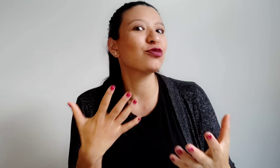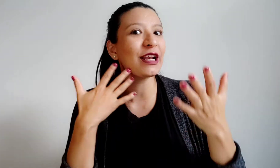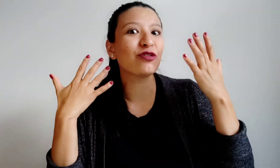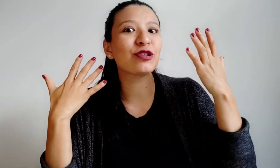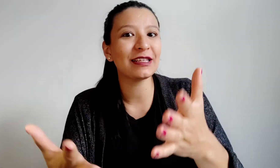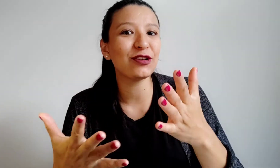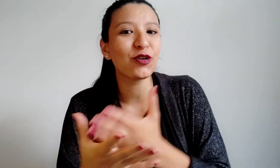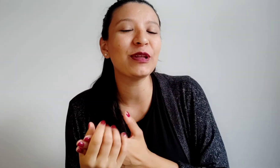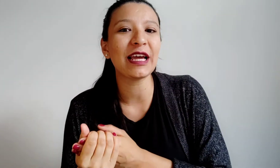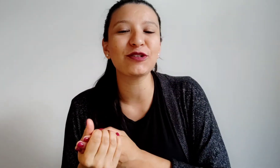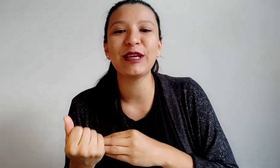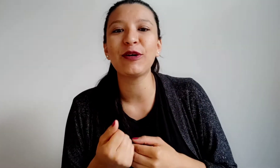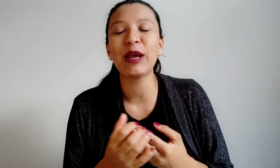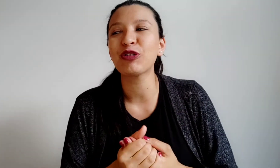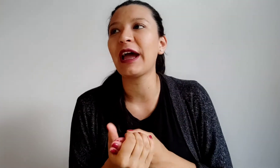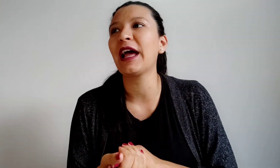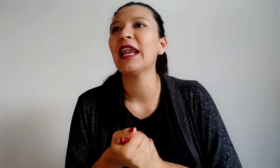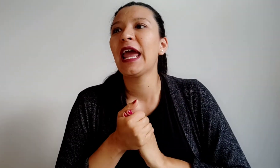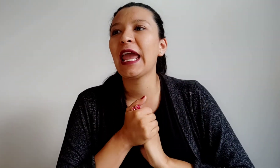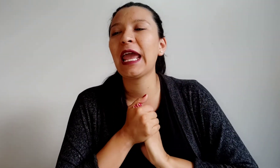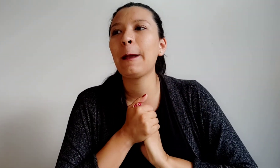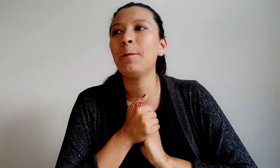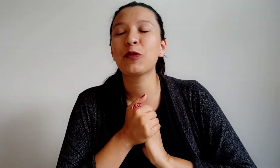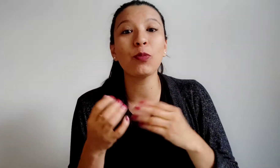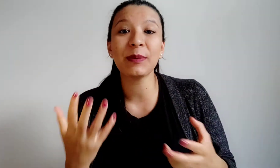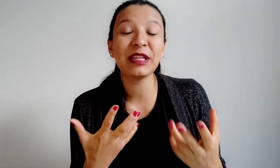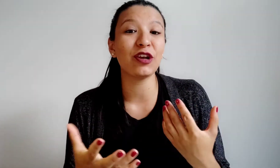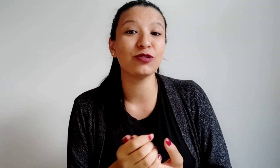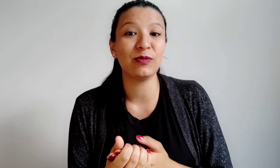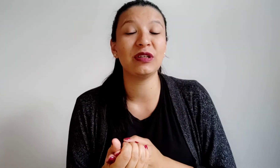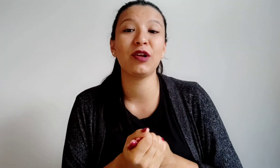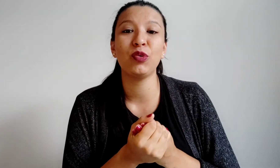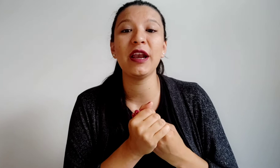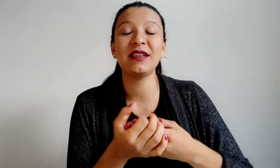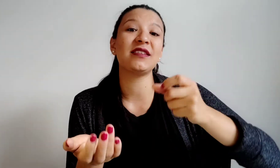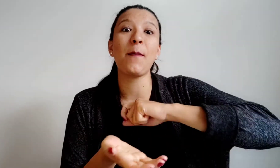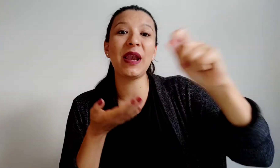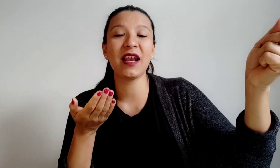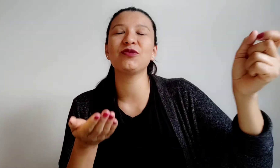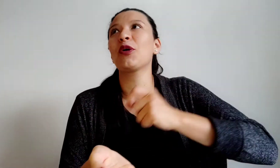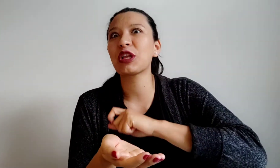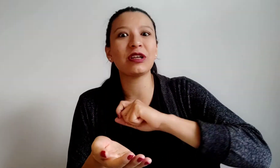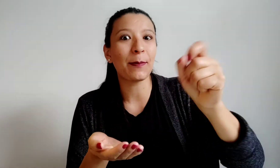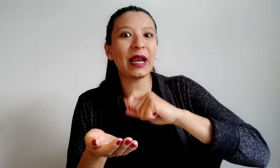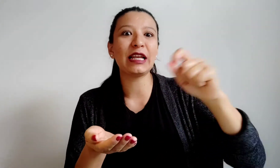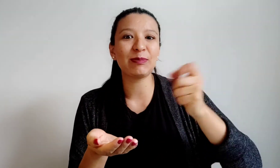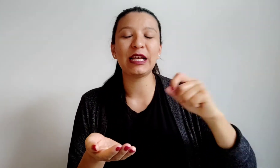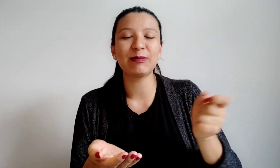gustaría que ustedes en los comentarios me contaran cómo se aprendieron los verbos irregulares, si hacían planas, yo me acuerdo que yo hacía planas, planas,